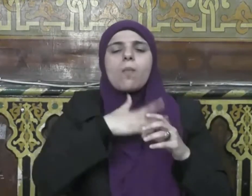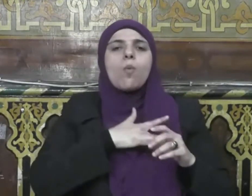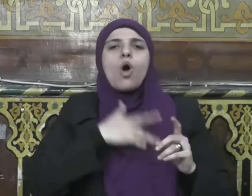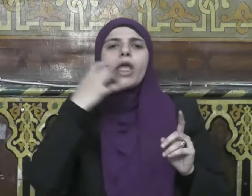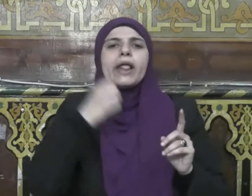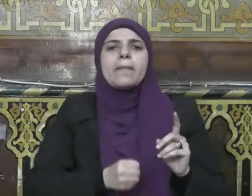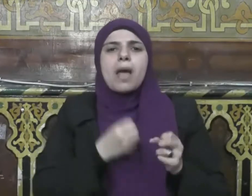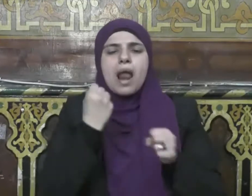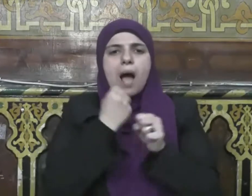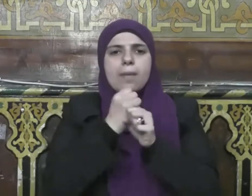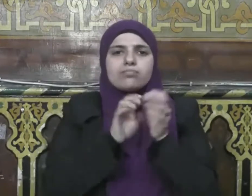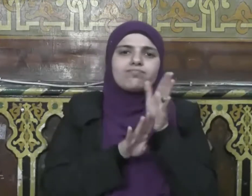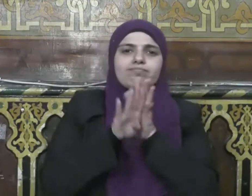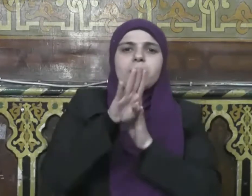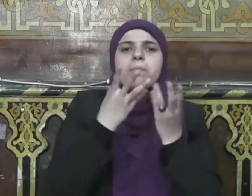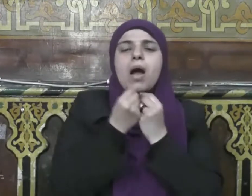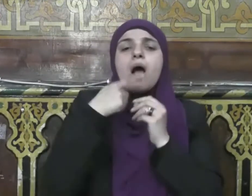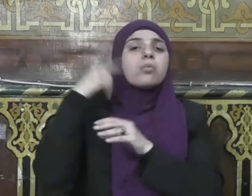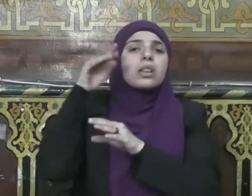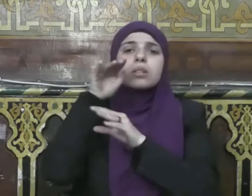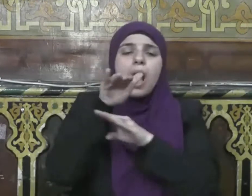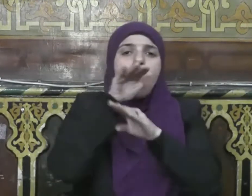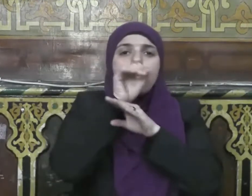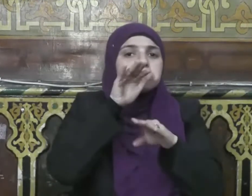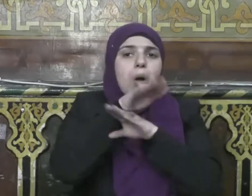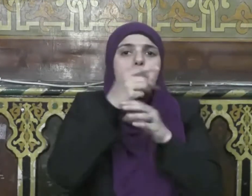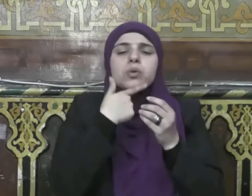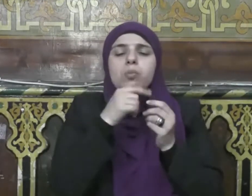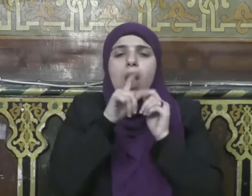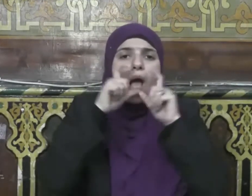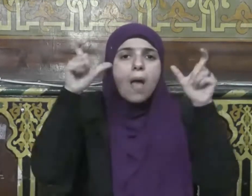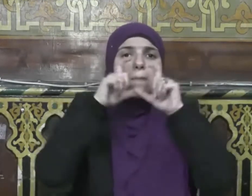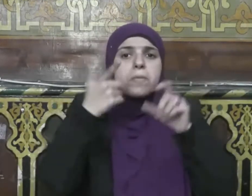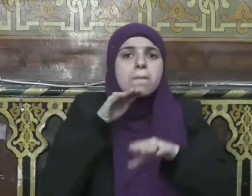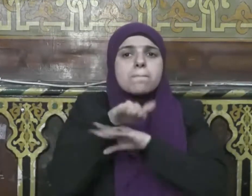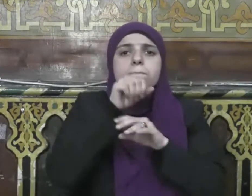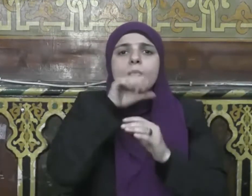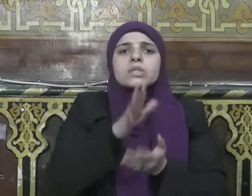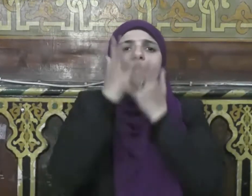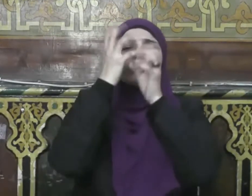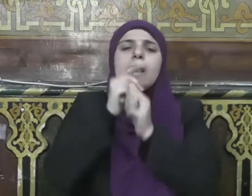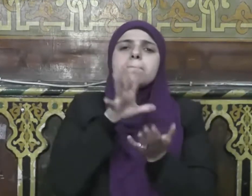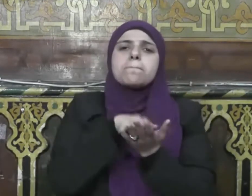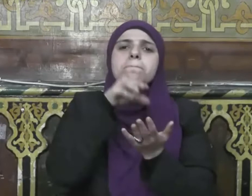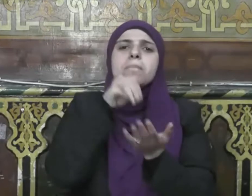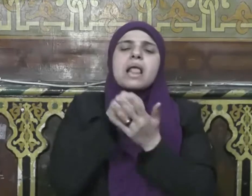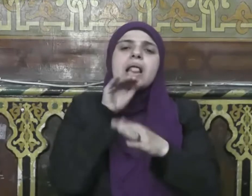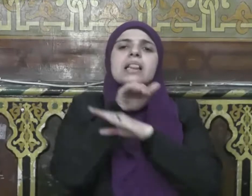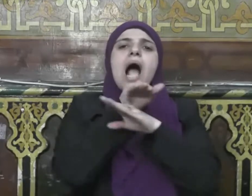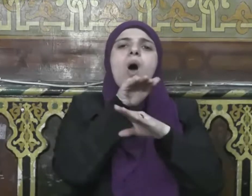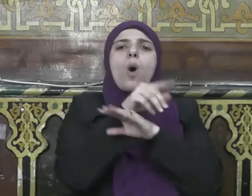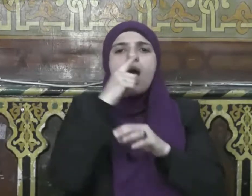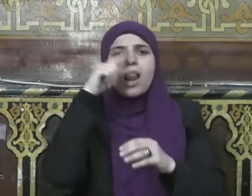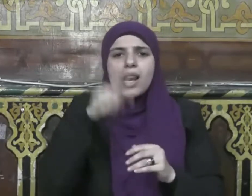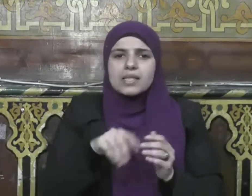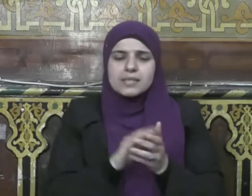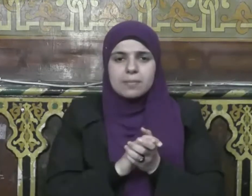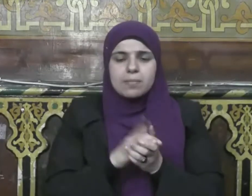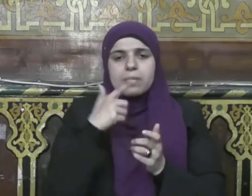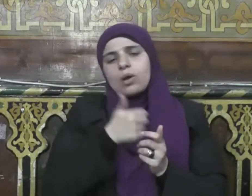وسلم في بداية بعفته فعن عمر بن عبسة قال دخلت على النبي صلى